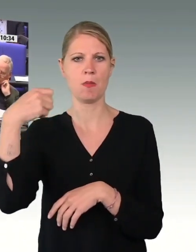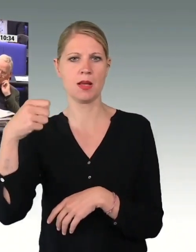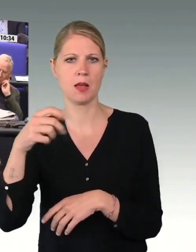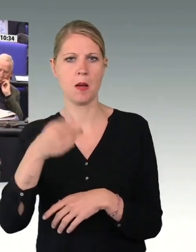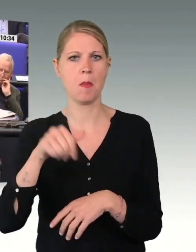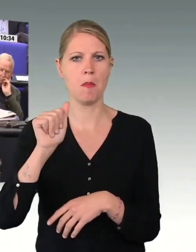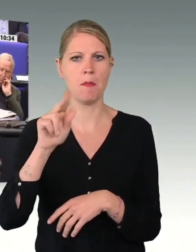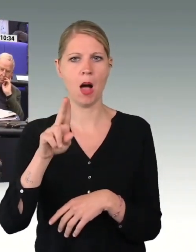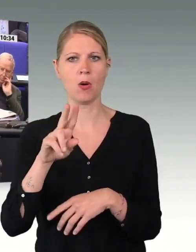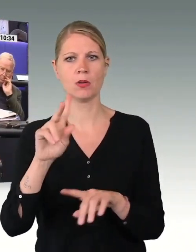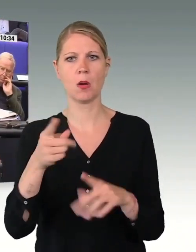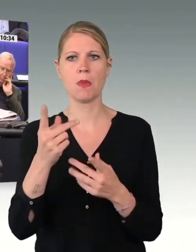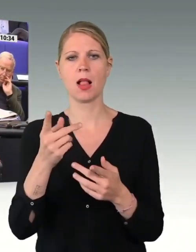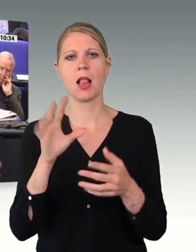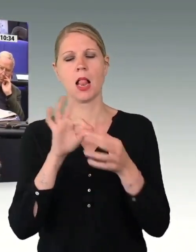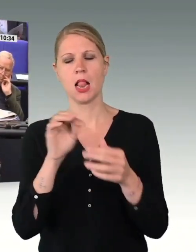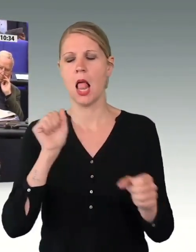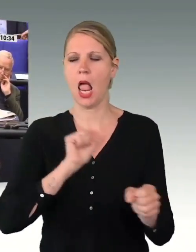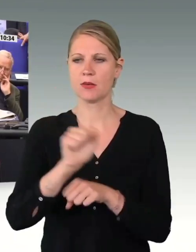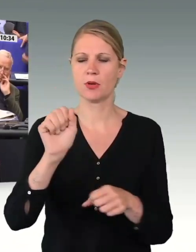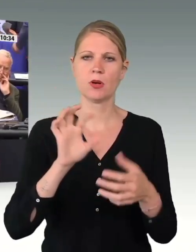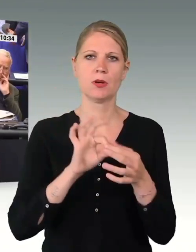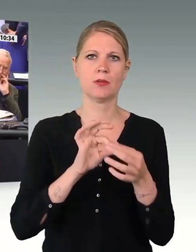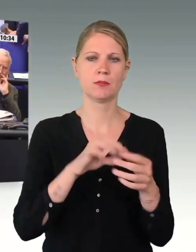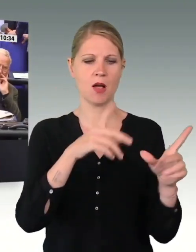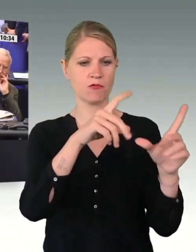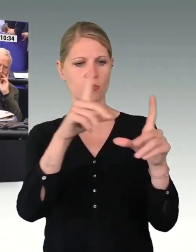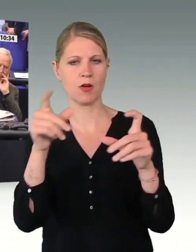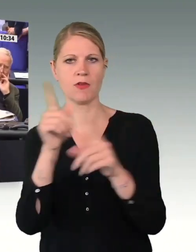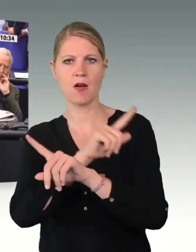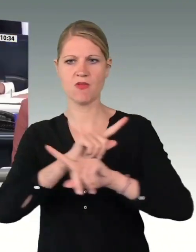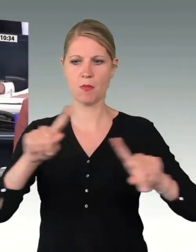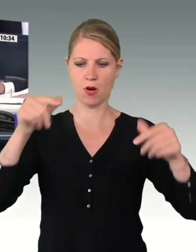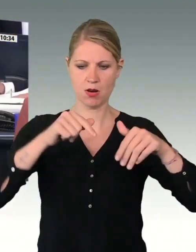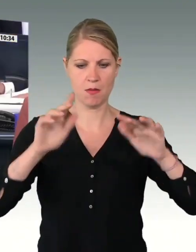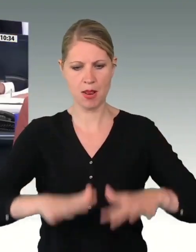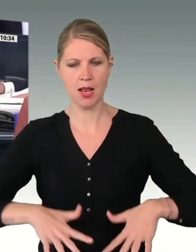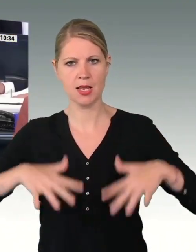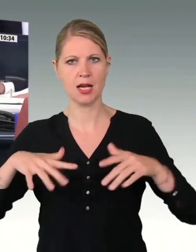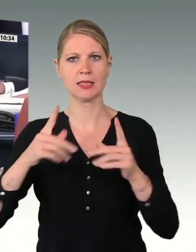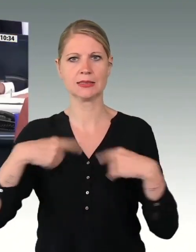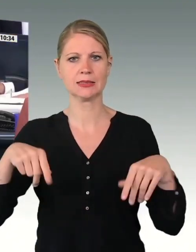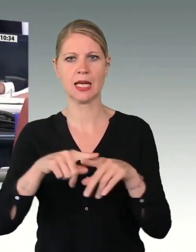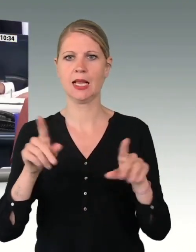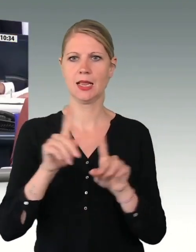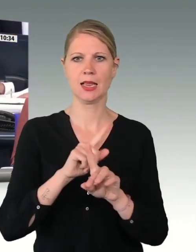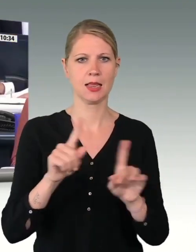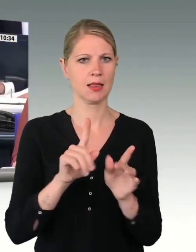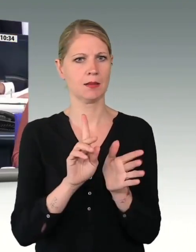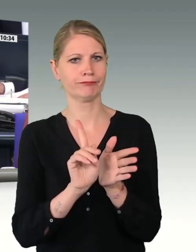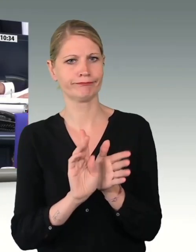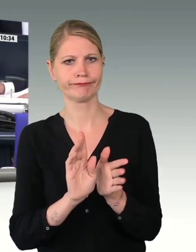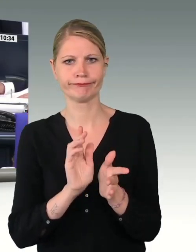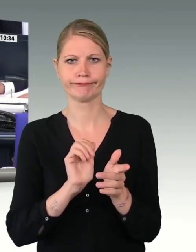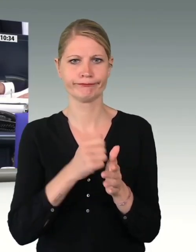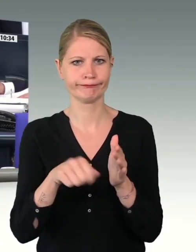insbesondere in Bezug auf das bestehende Fotografierverbot im Plenarsaal nicht abgeholfen. Der Einspruch